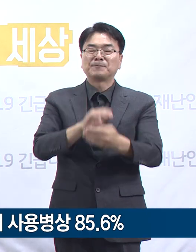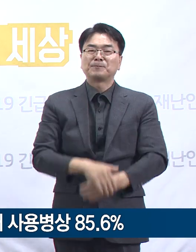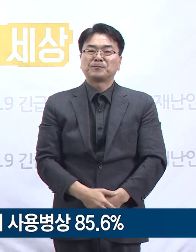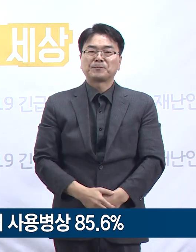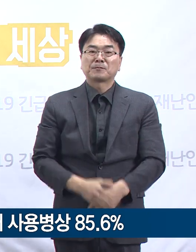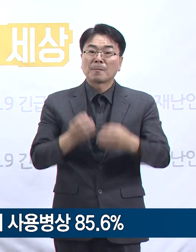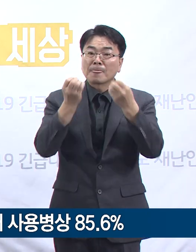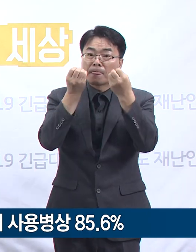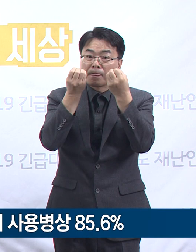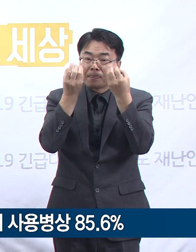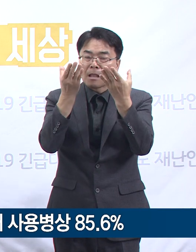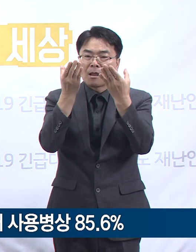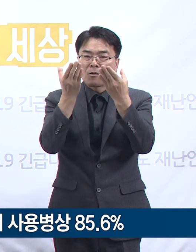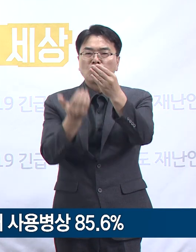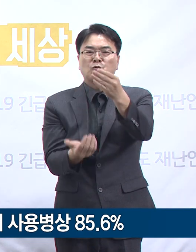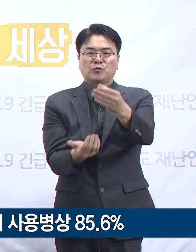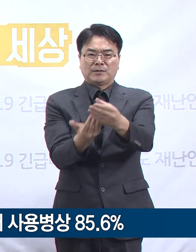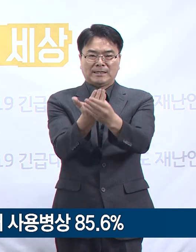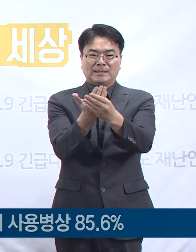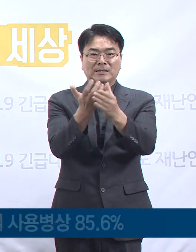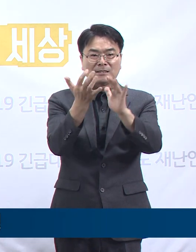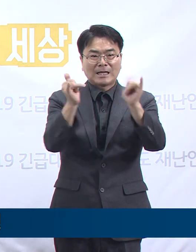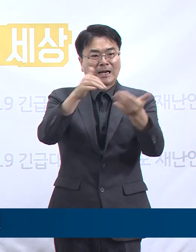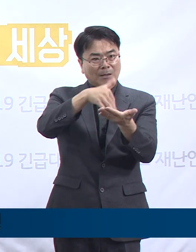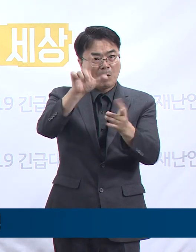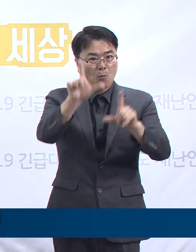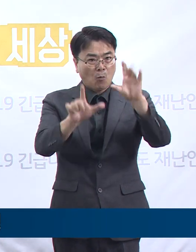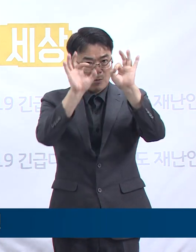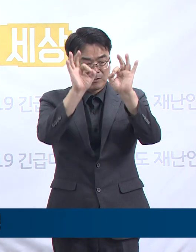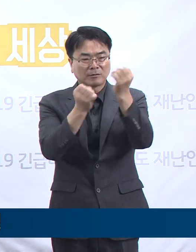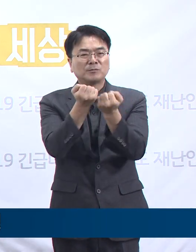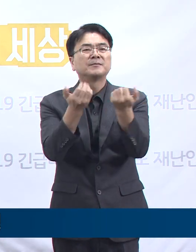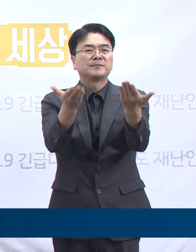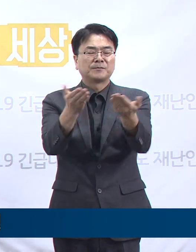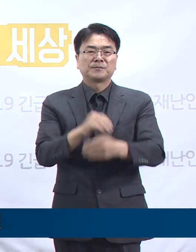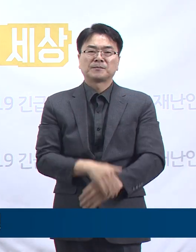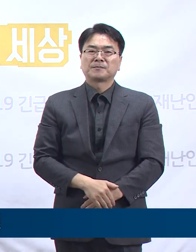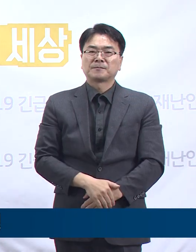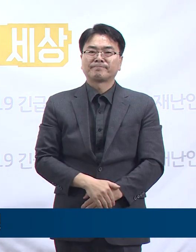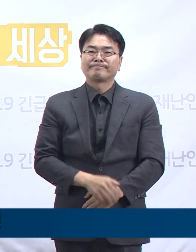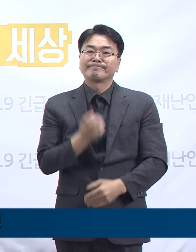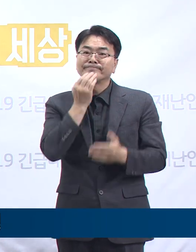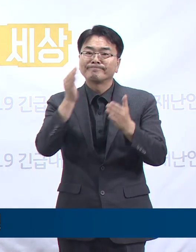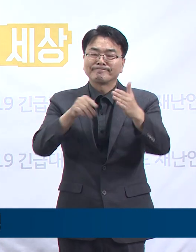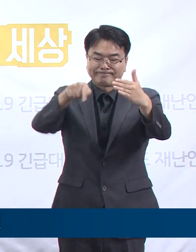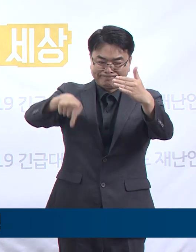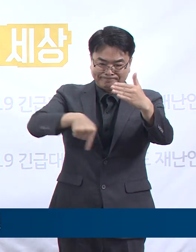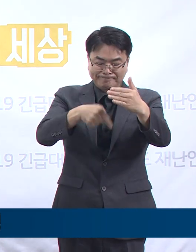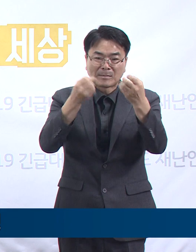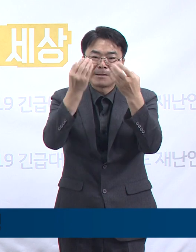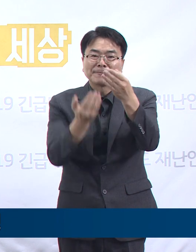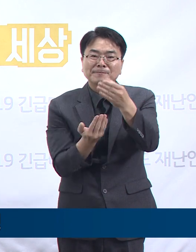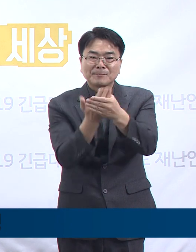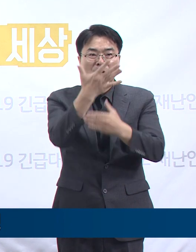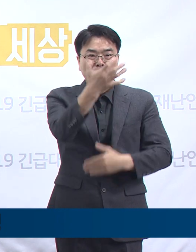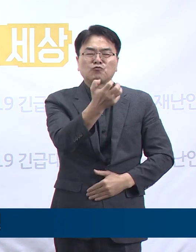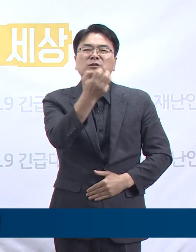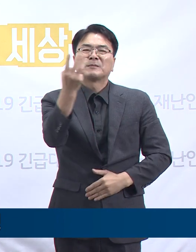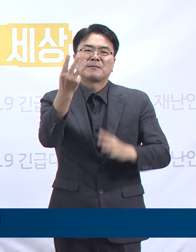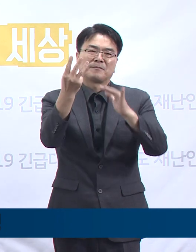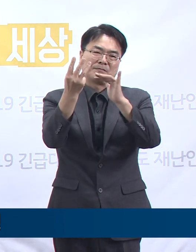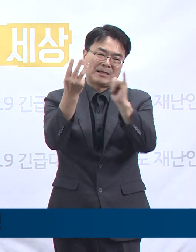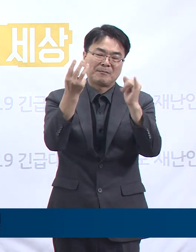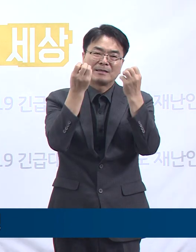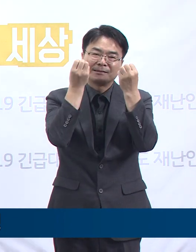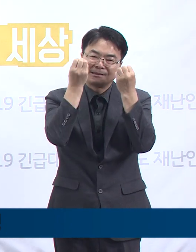신규 확진자 현황에 대해서 말씀드리겠습니다. 도내 발생한 신규 확진자는 총 93명입니다.